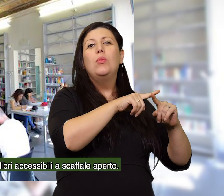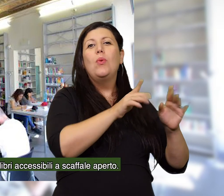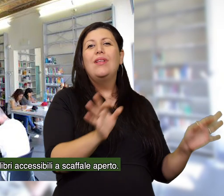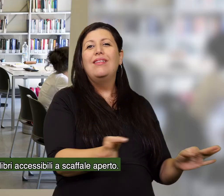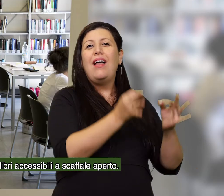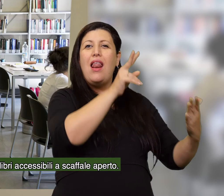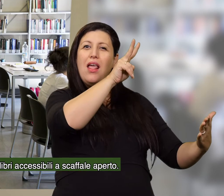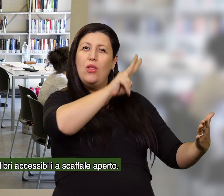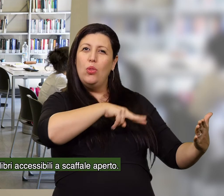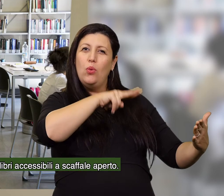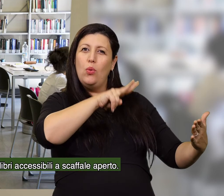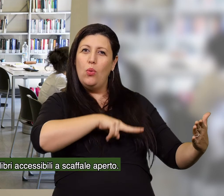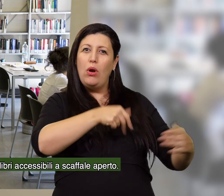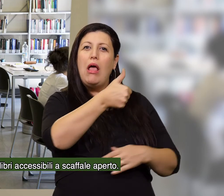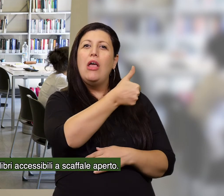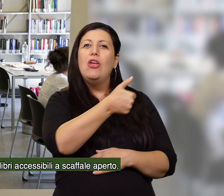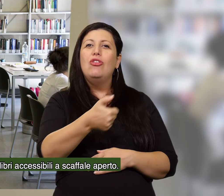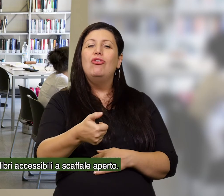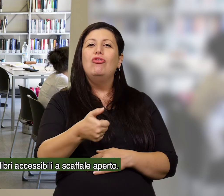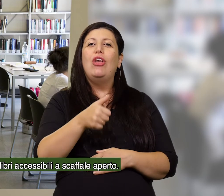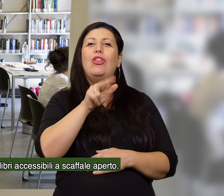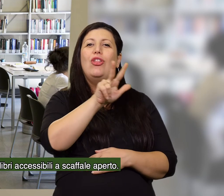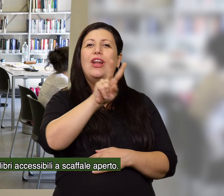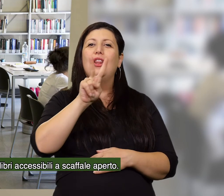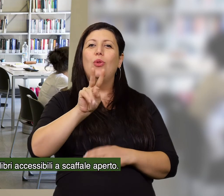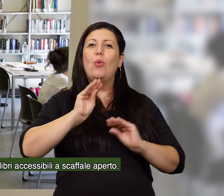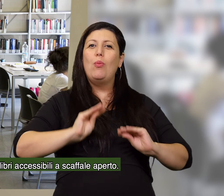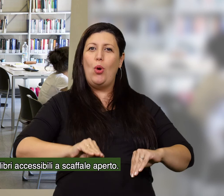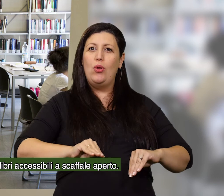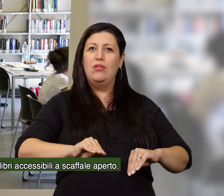sale di lettura, con i libri accessibili a scaffale aperto.